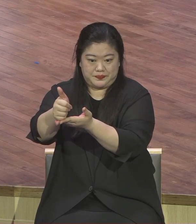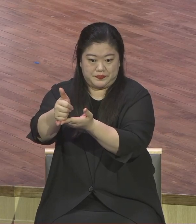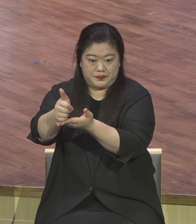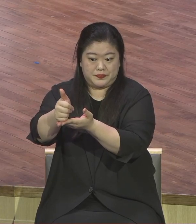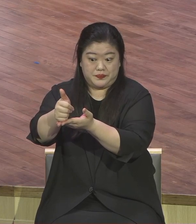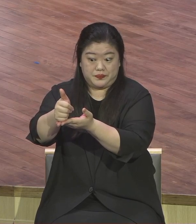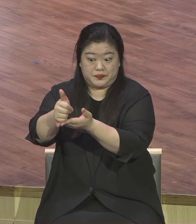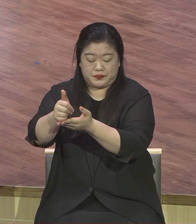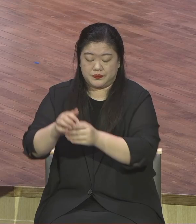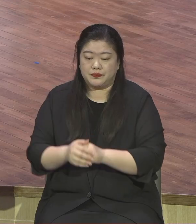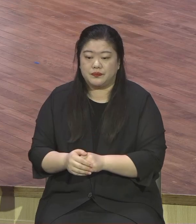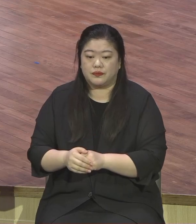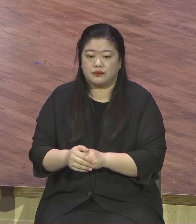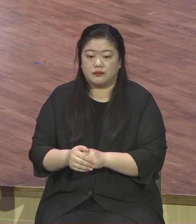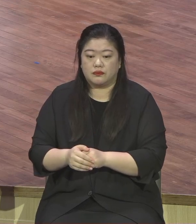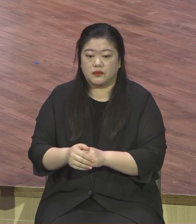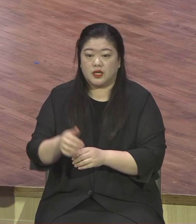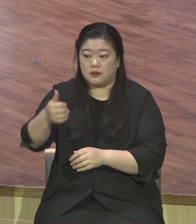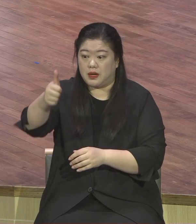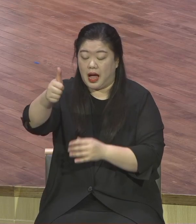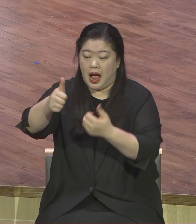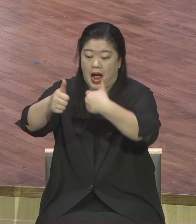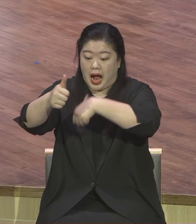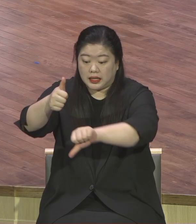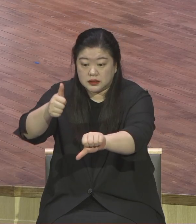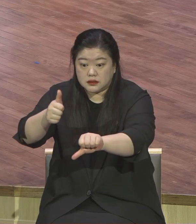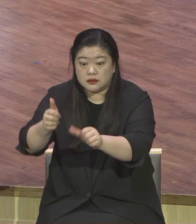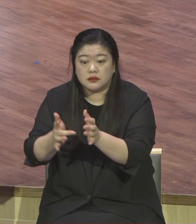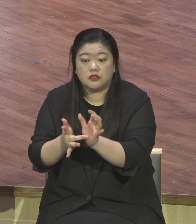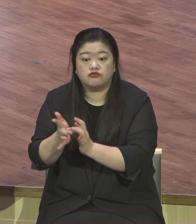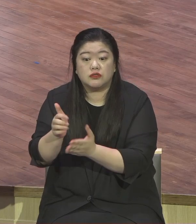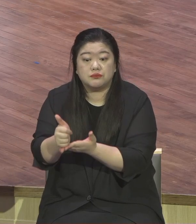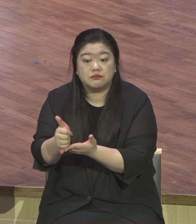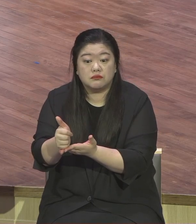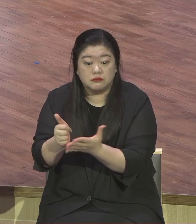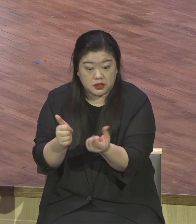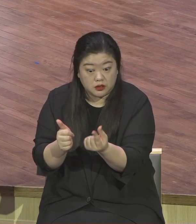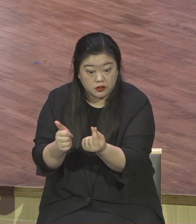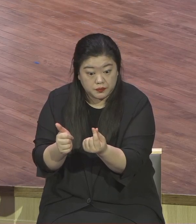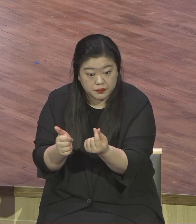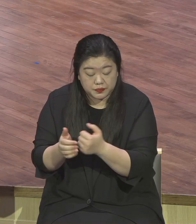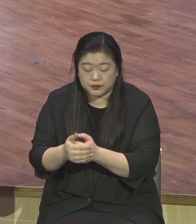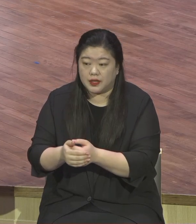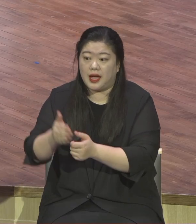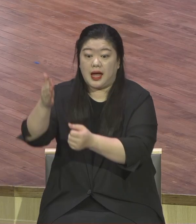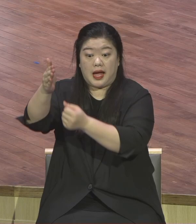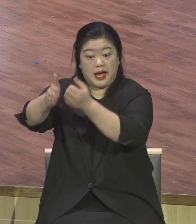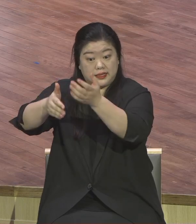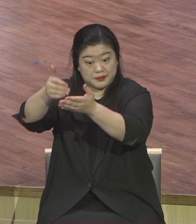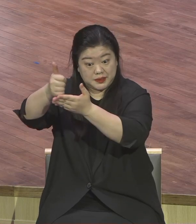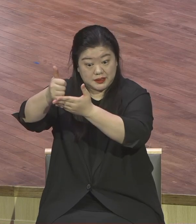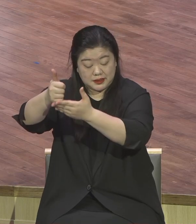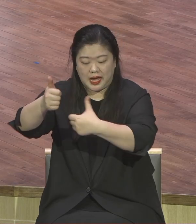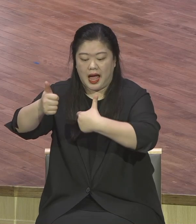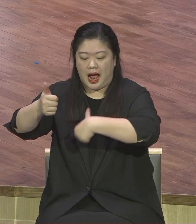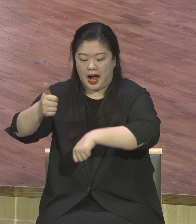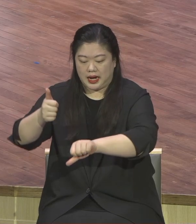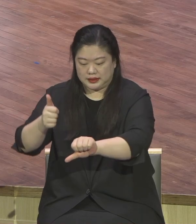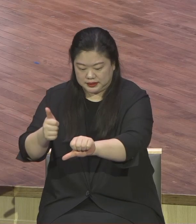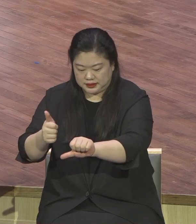신랑이 누구냐 예수님이세요 그 말씀하신 거예요 지금 신부는 교회에요 교회